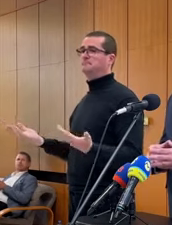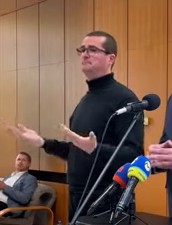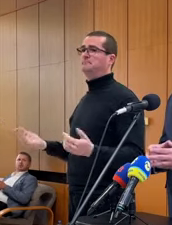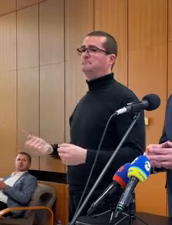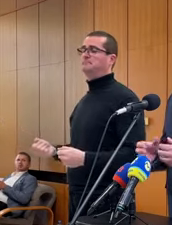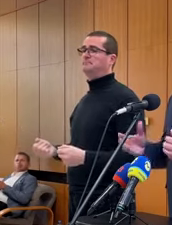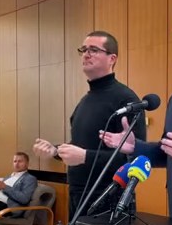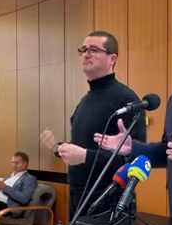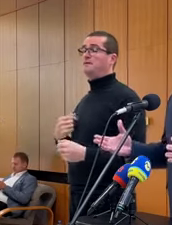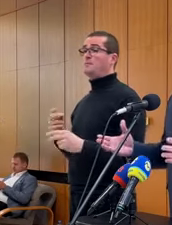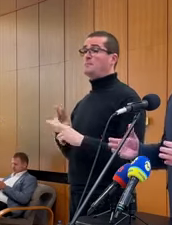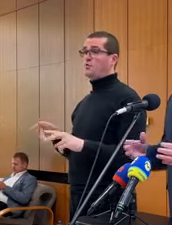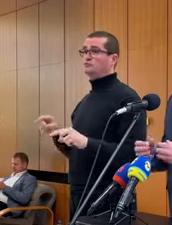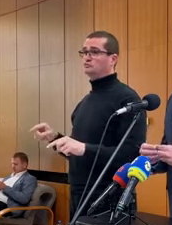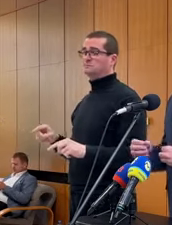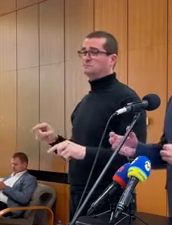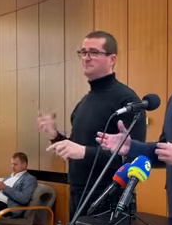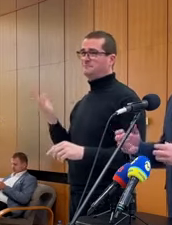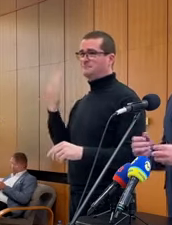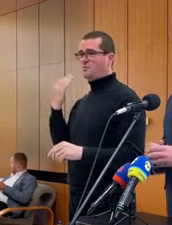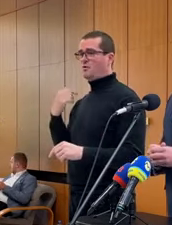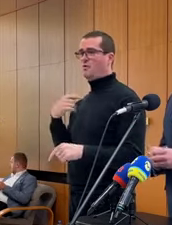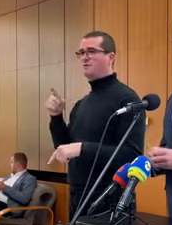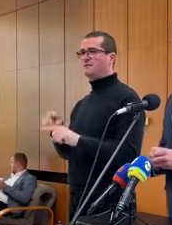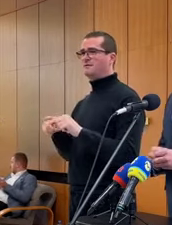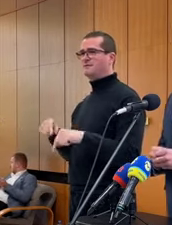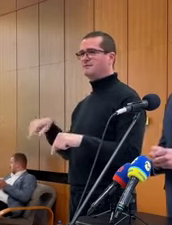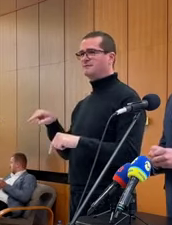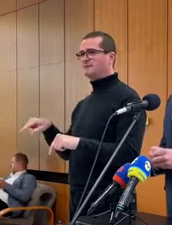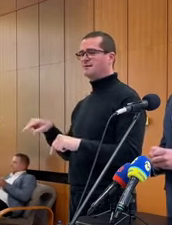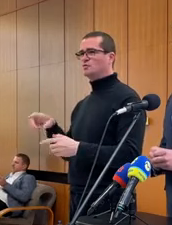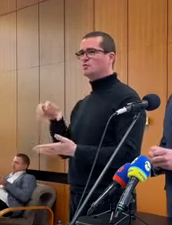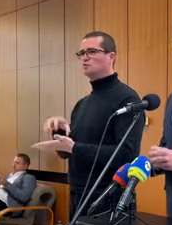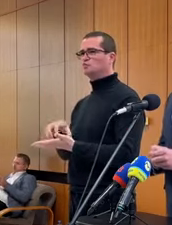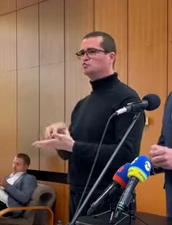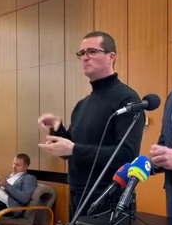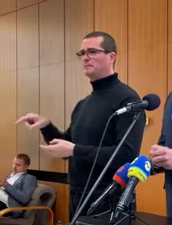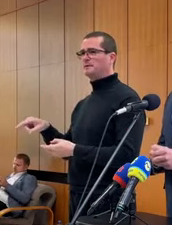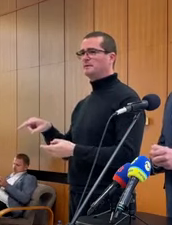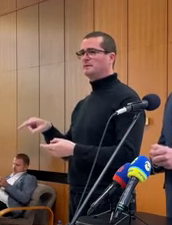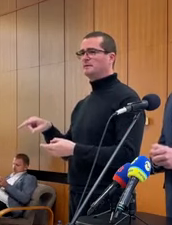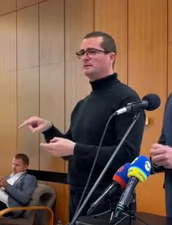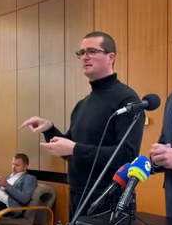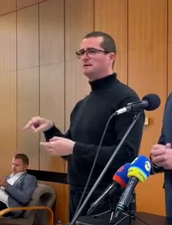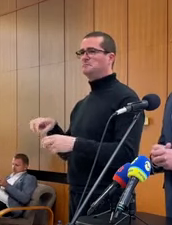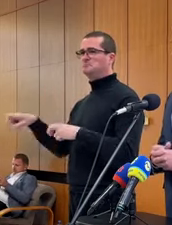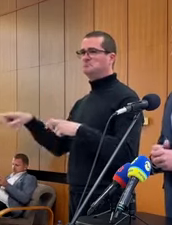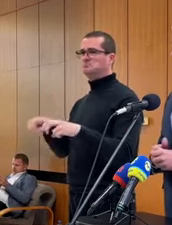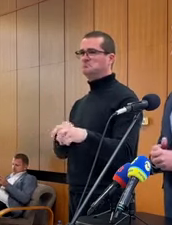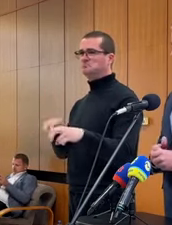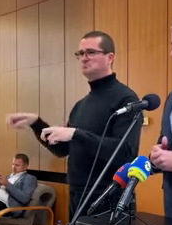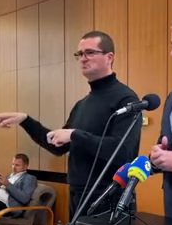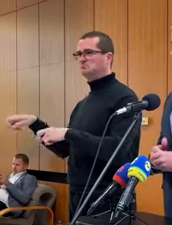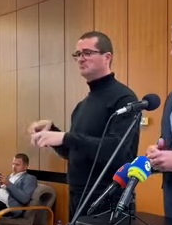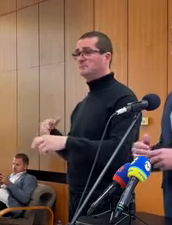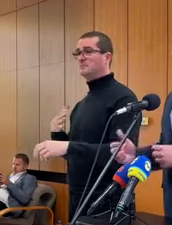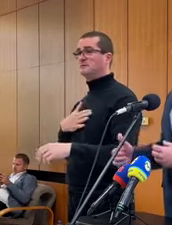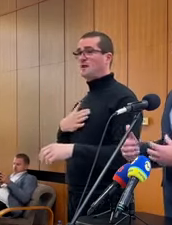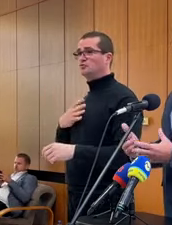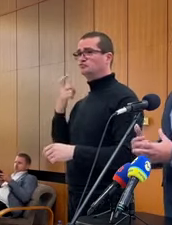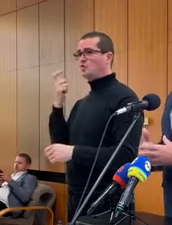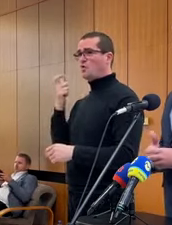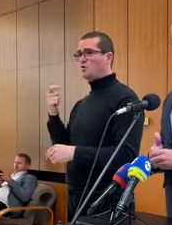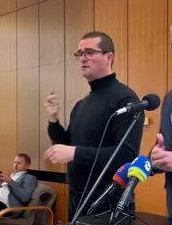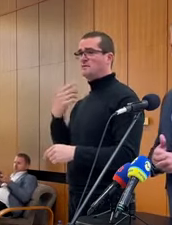a môže sa stať, a stalo sa, že niektorí tie skupinky sa pohybovali vzhľadom na to, že naše orgány